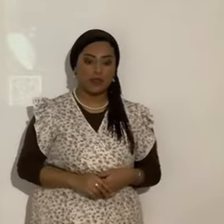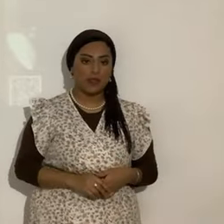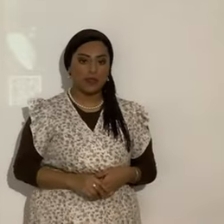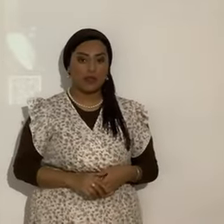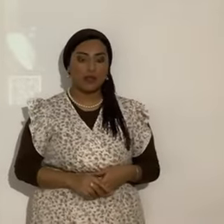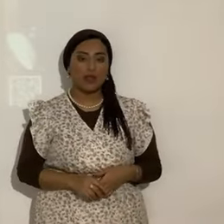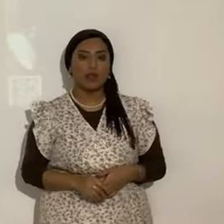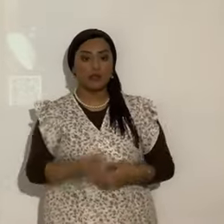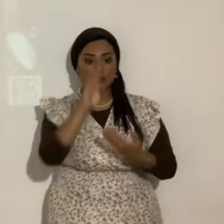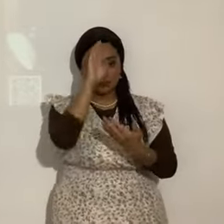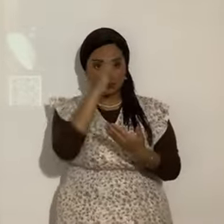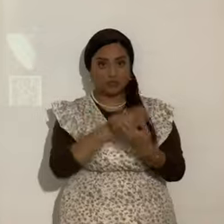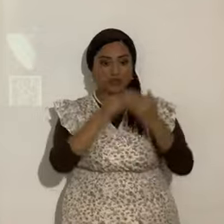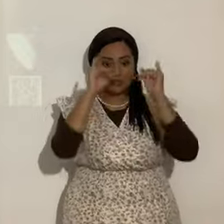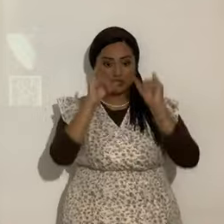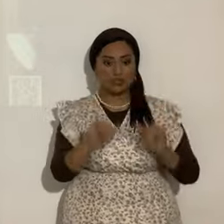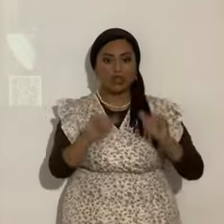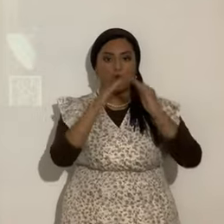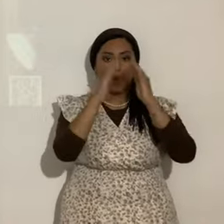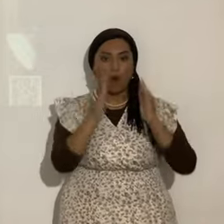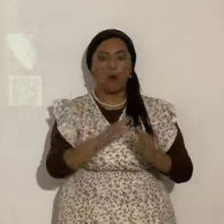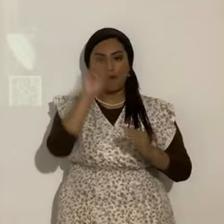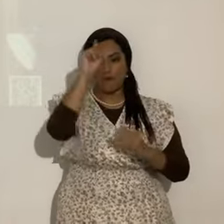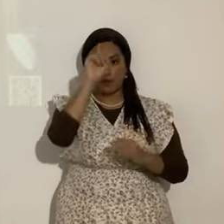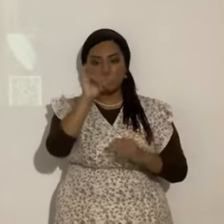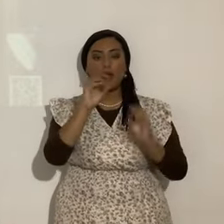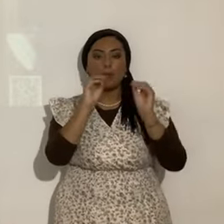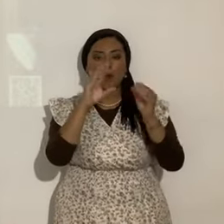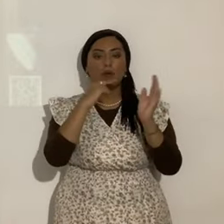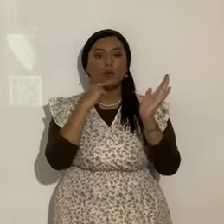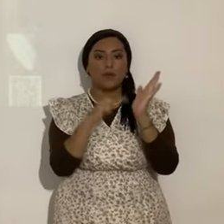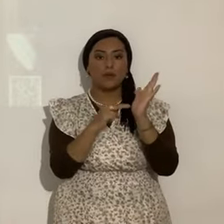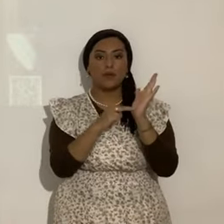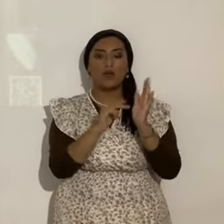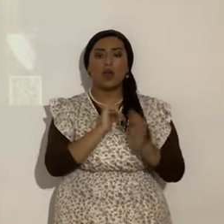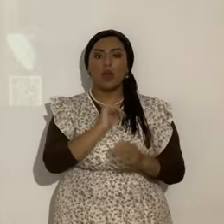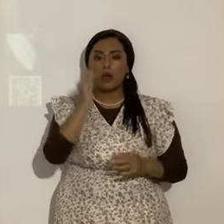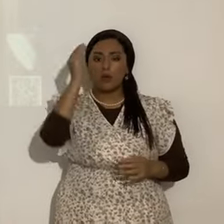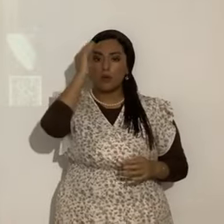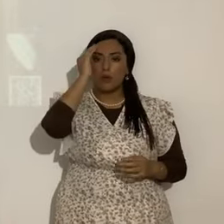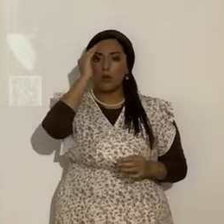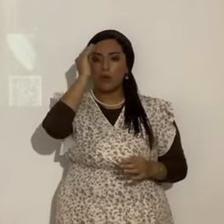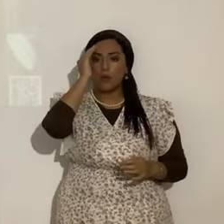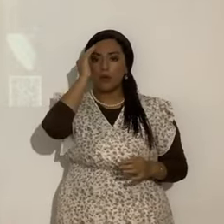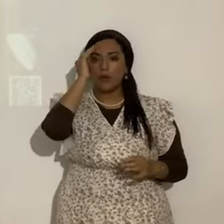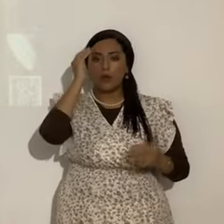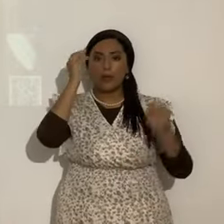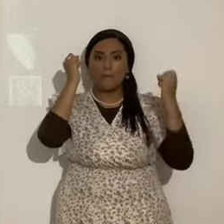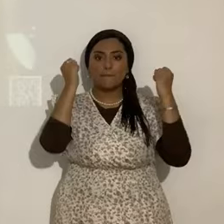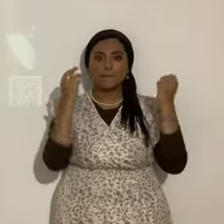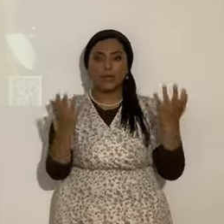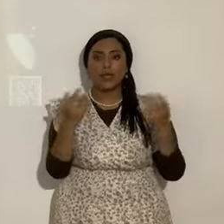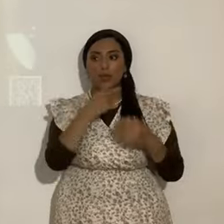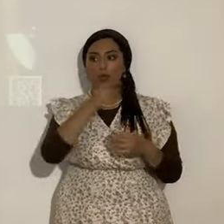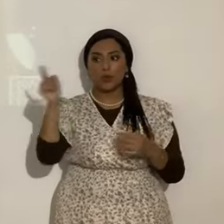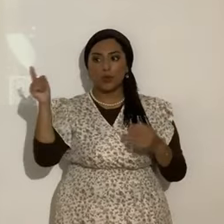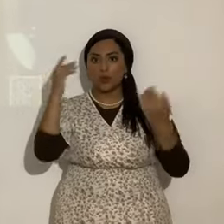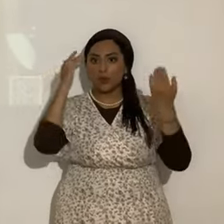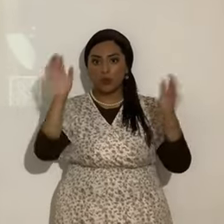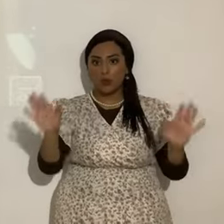hijo sí queda para siempre. Pónganlo ahí en sus apuntes porque estoy seguro que... Muchos no sabían eso, pero anótenlo. Sean